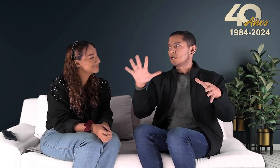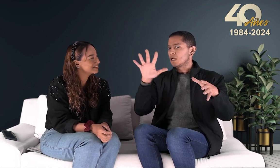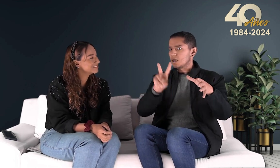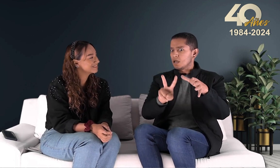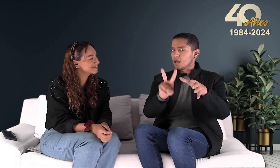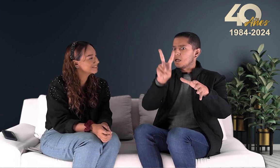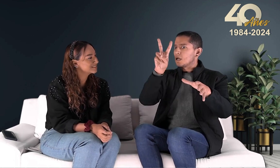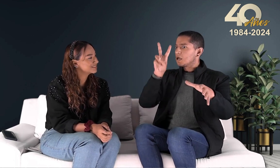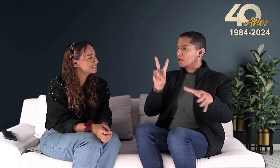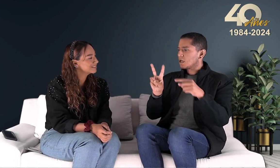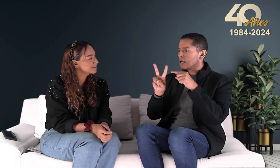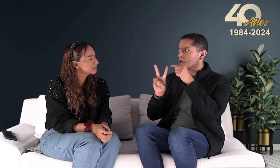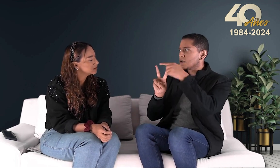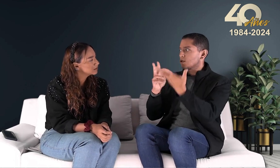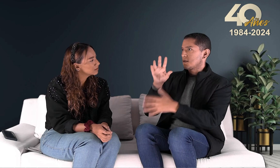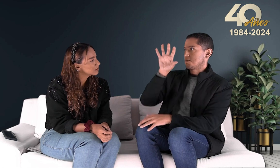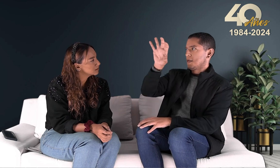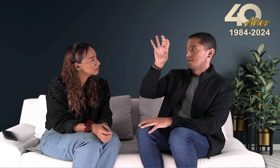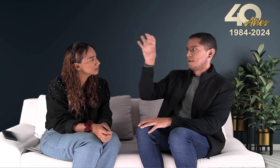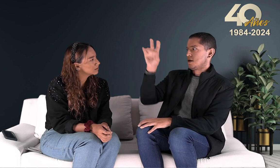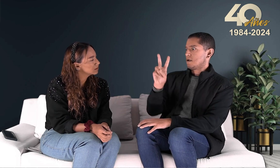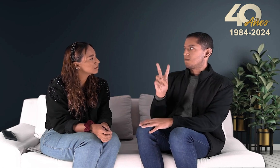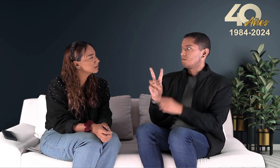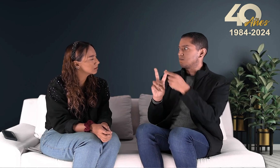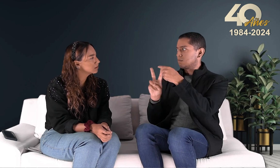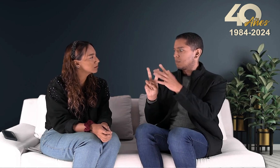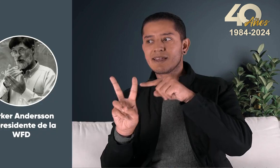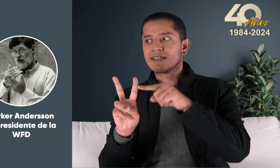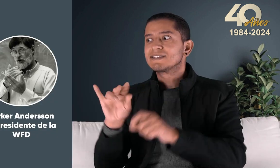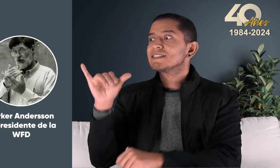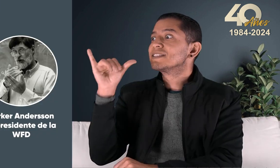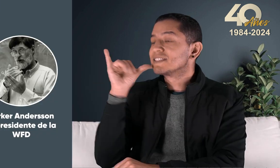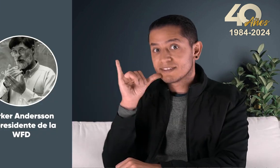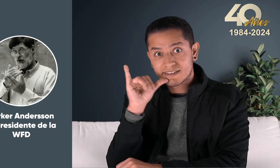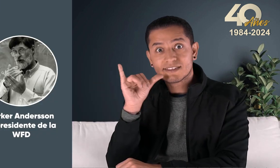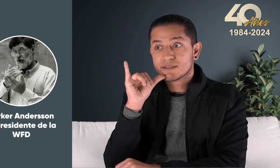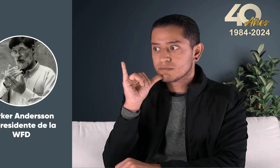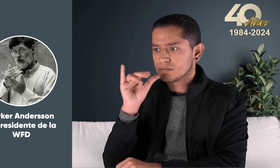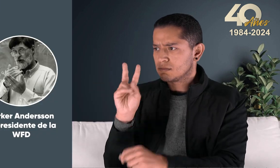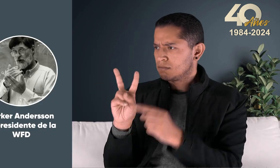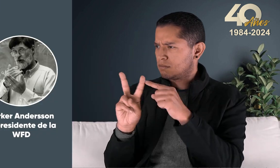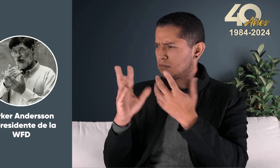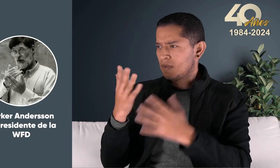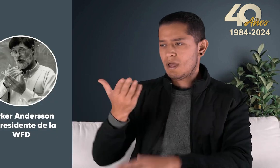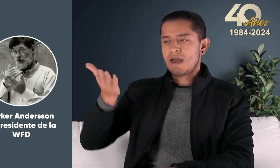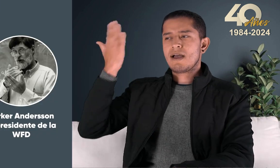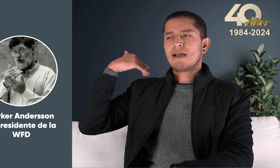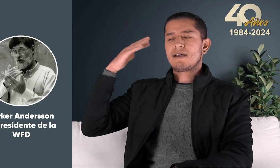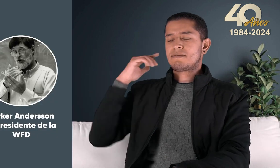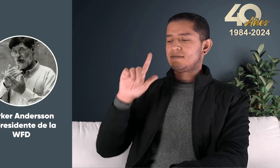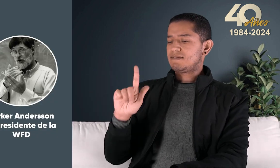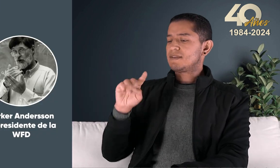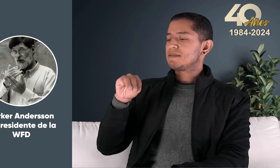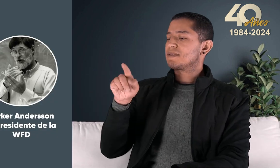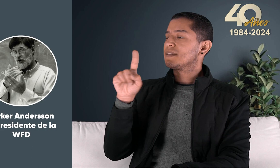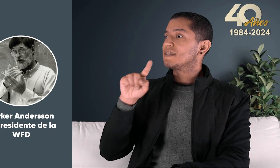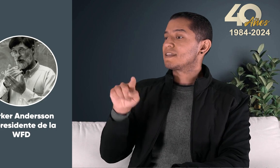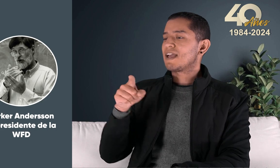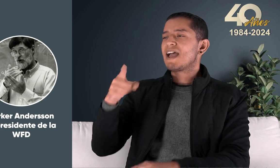De todas estas personas asistieron dos invitados extranjeros Jerker Anderson expresidente de la Federación